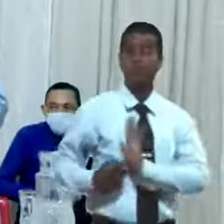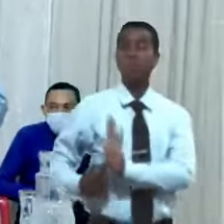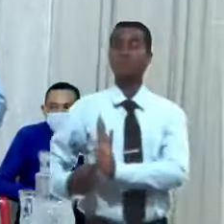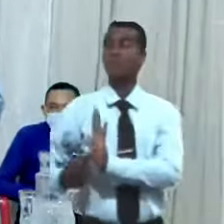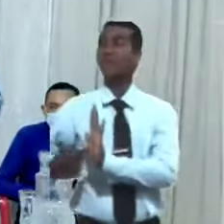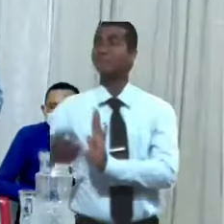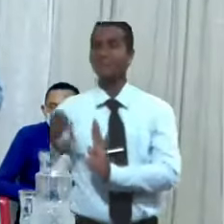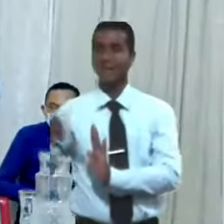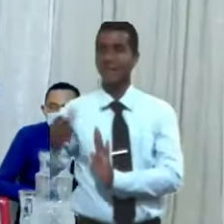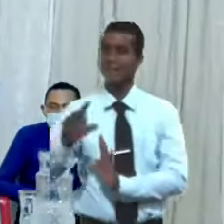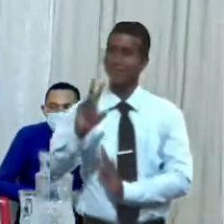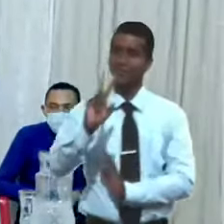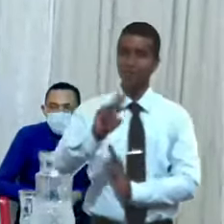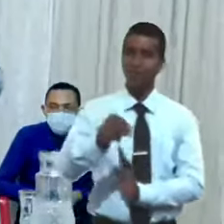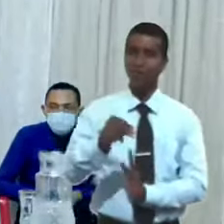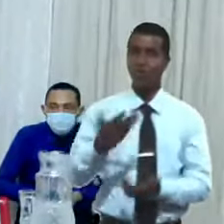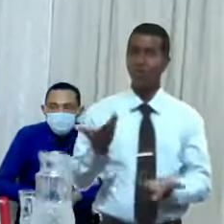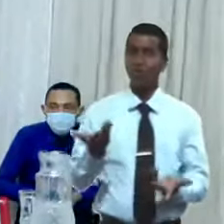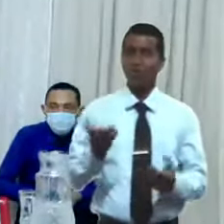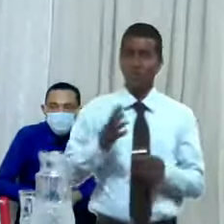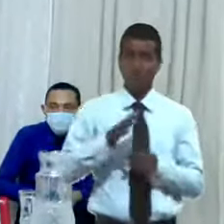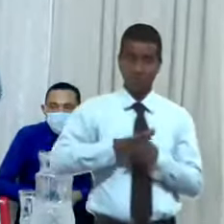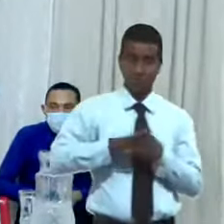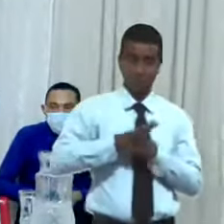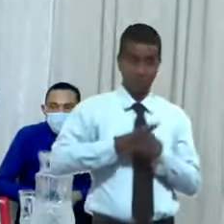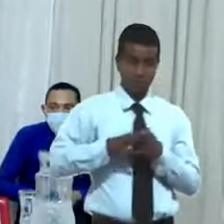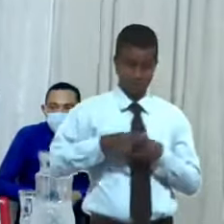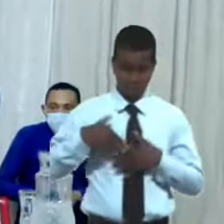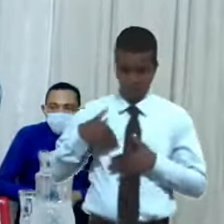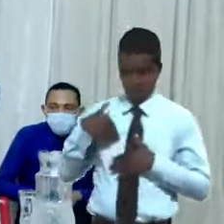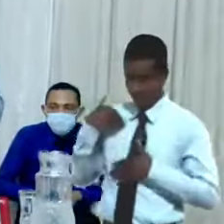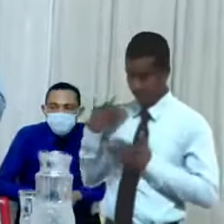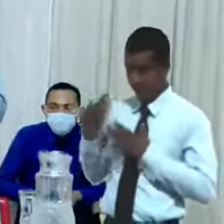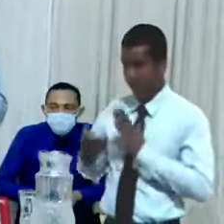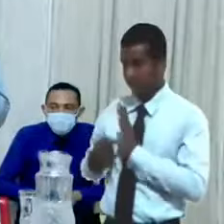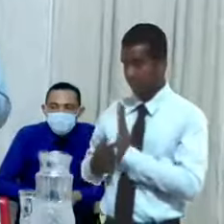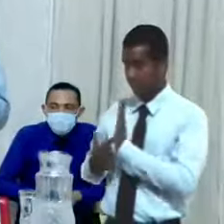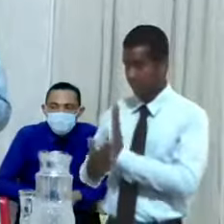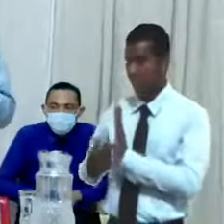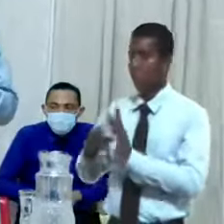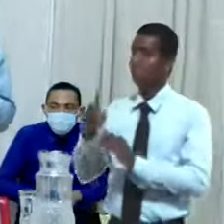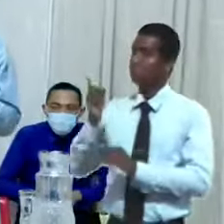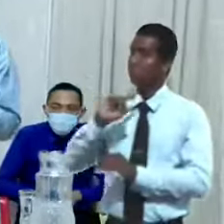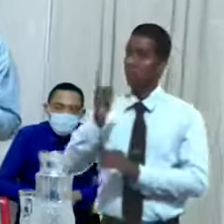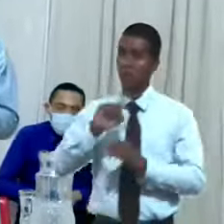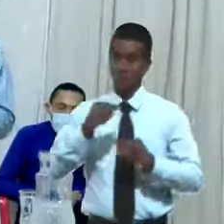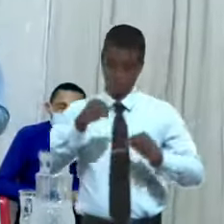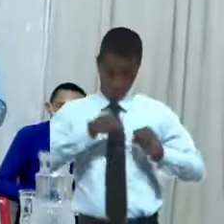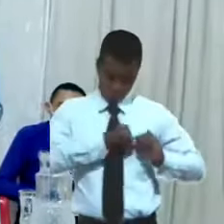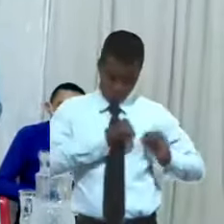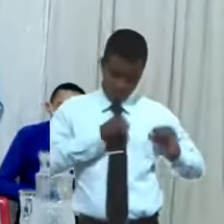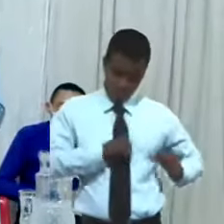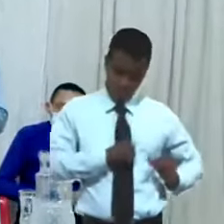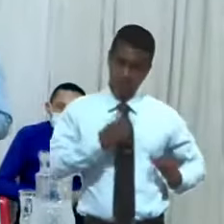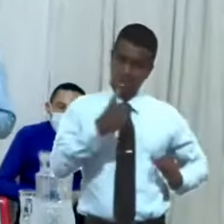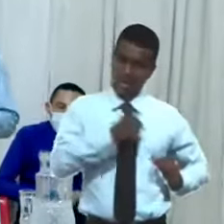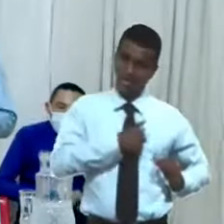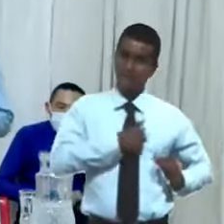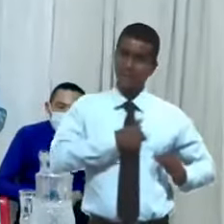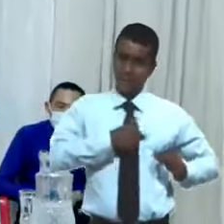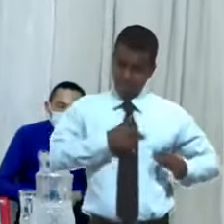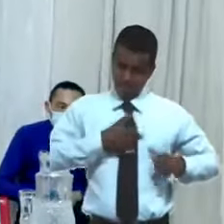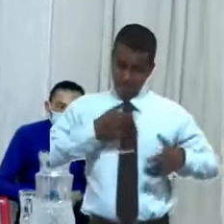no es una situación no exterior es del alma es de dentro del corazón que deben hacer la verdadera